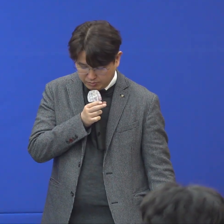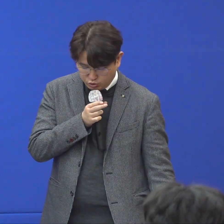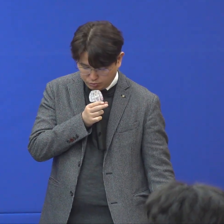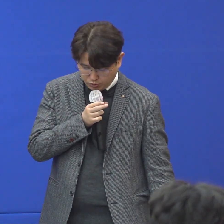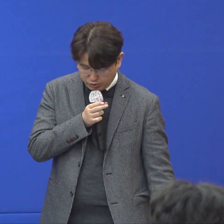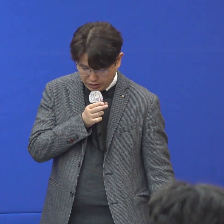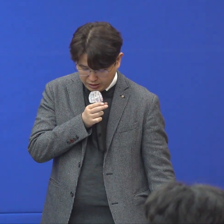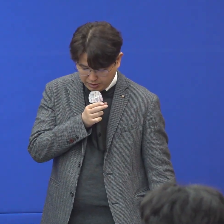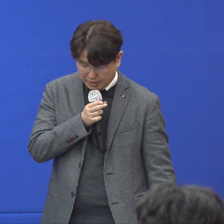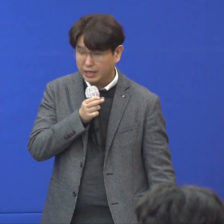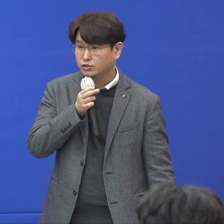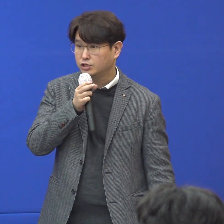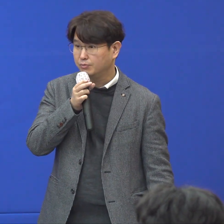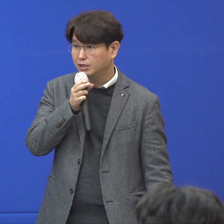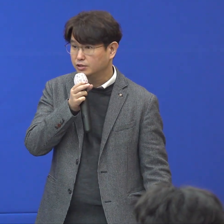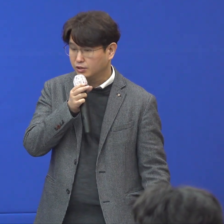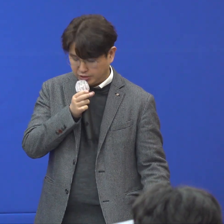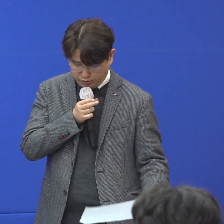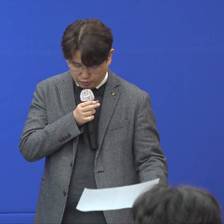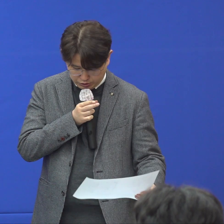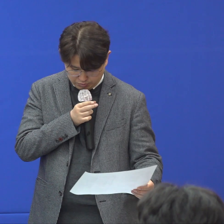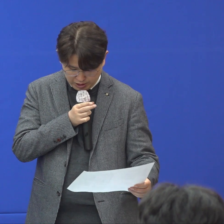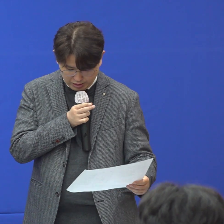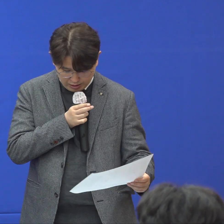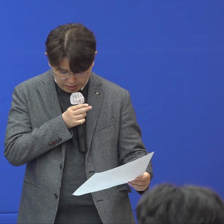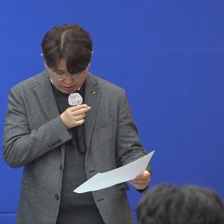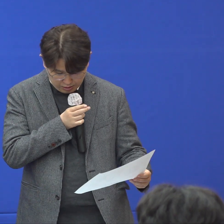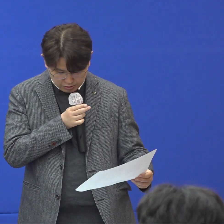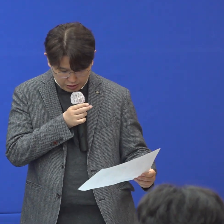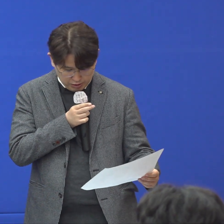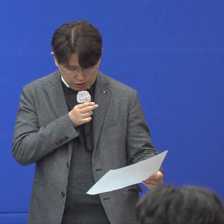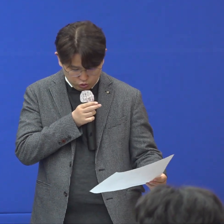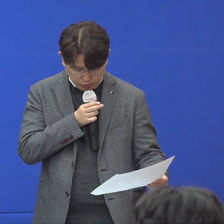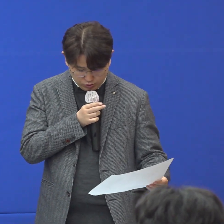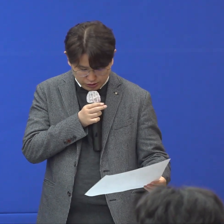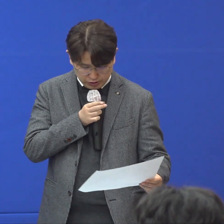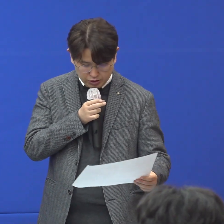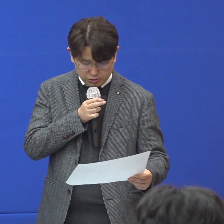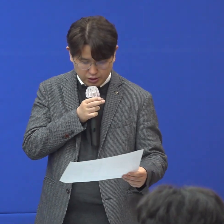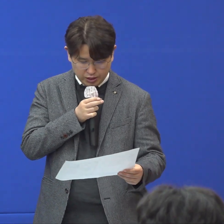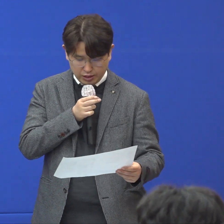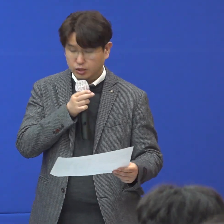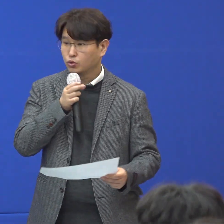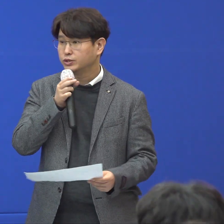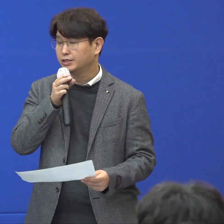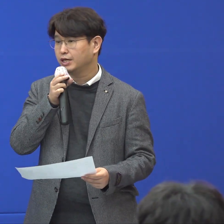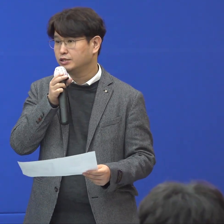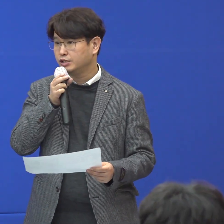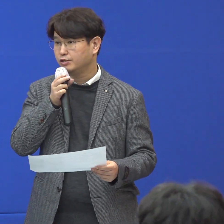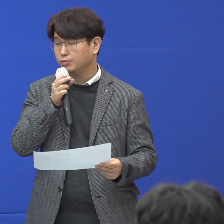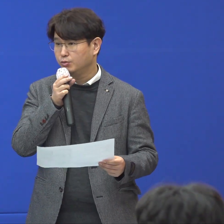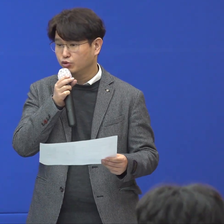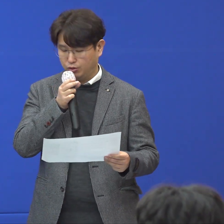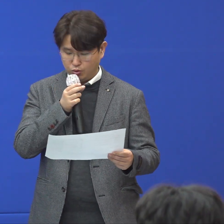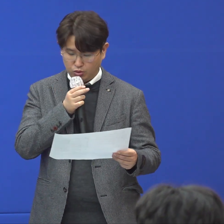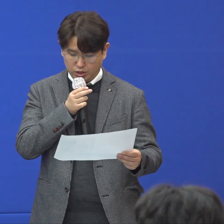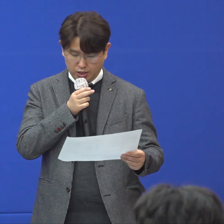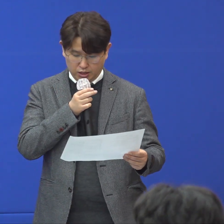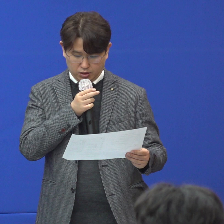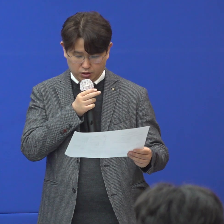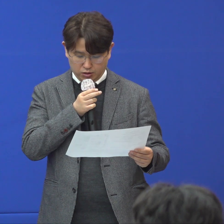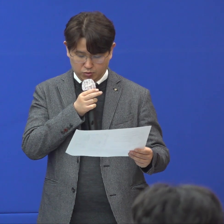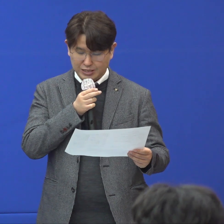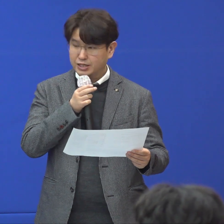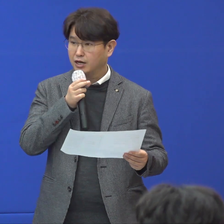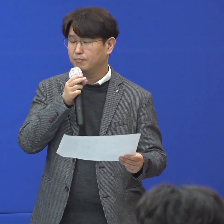제2위주병원이 8에서 11층을 사용하고 있습니다. 제2위주병원은 현재 종사자가 72분이고